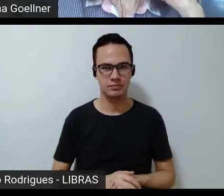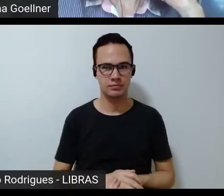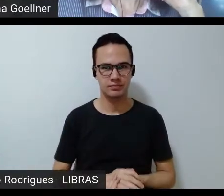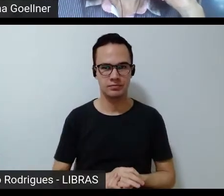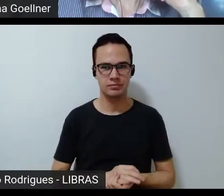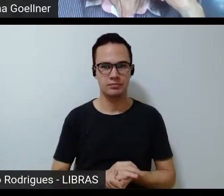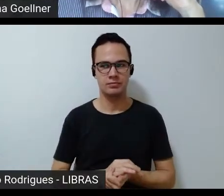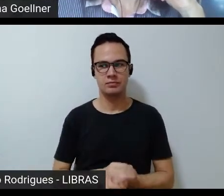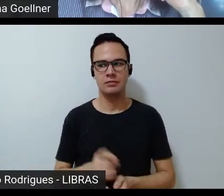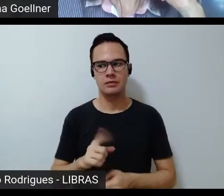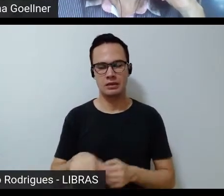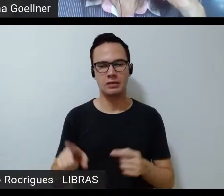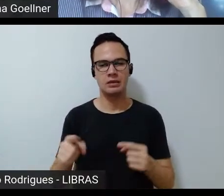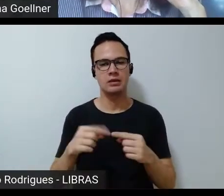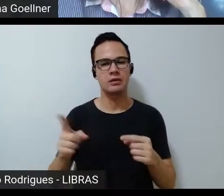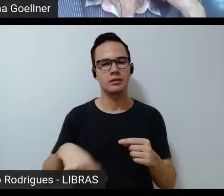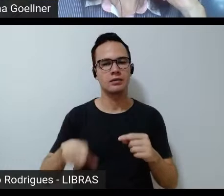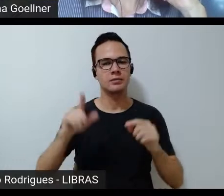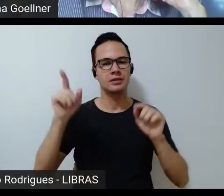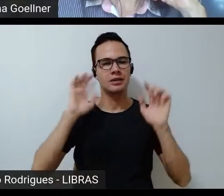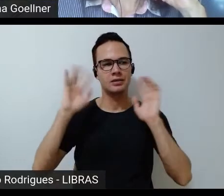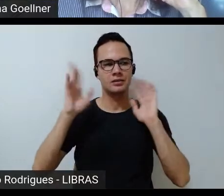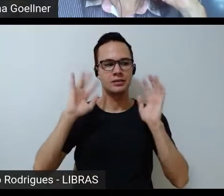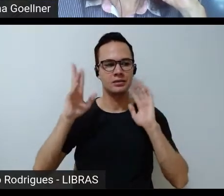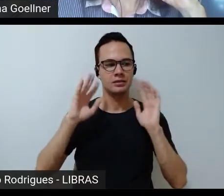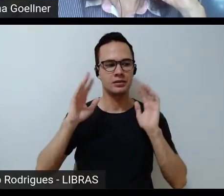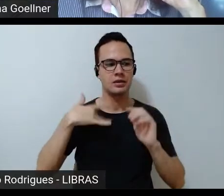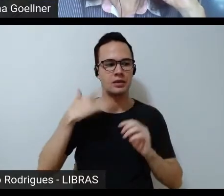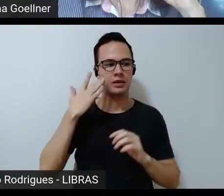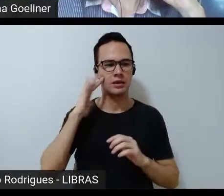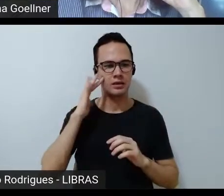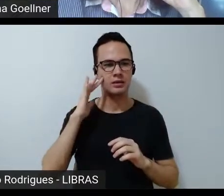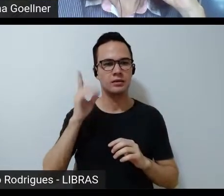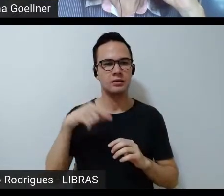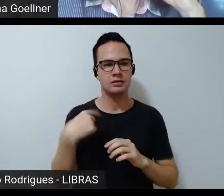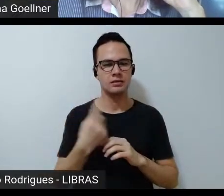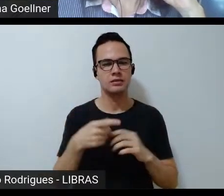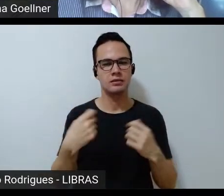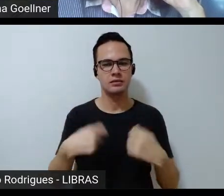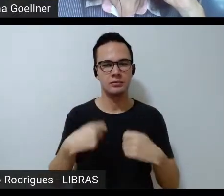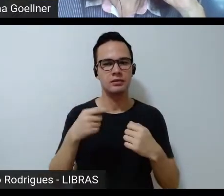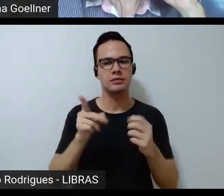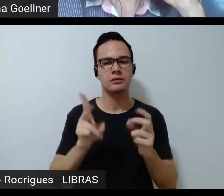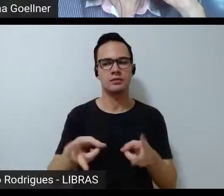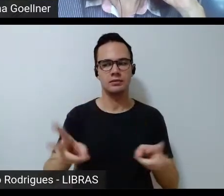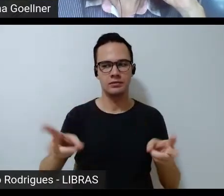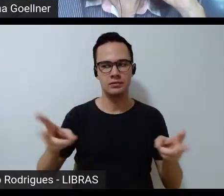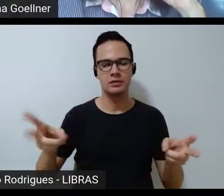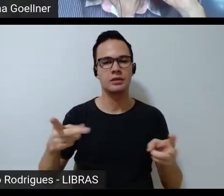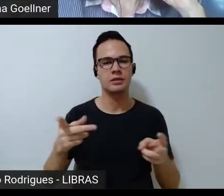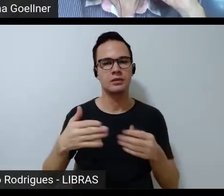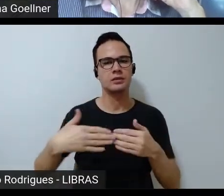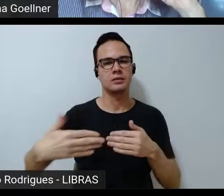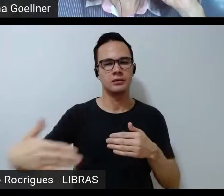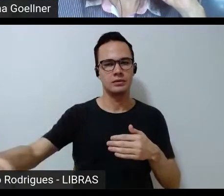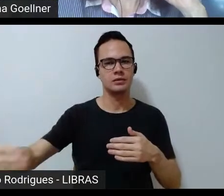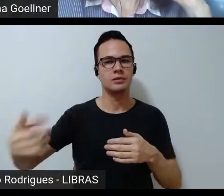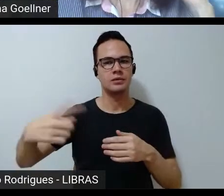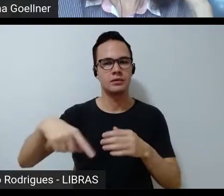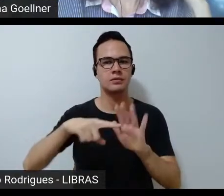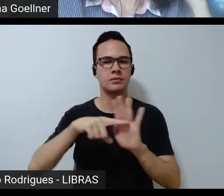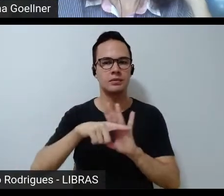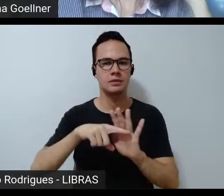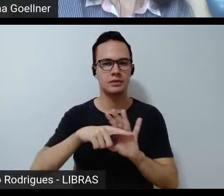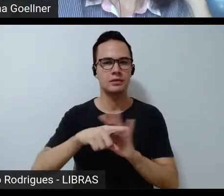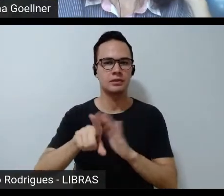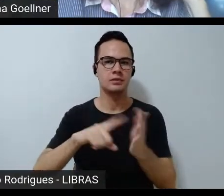Eu acho que são questões para a gente pensar. Acho que são bandeiras para a gente continuar levando, e a pesquisa